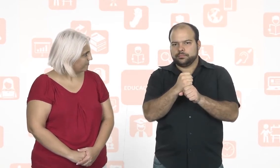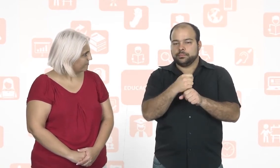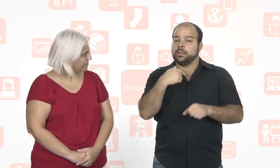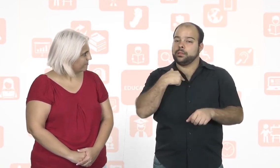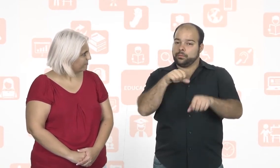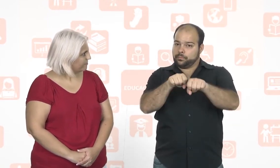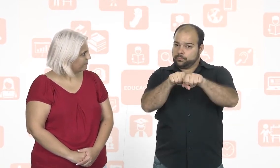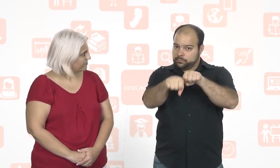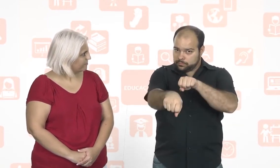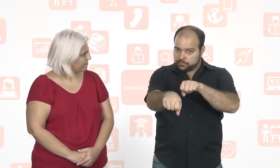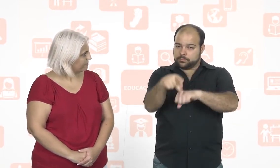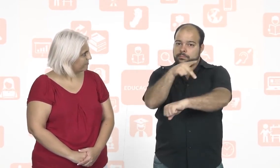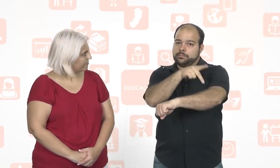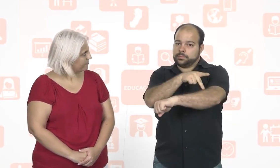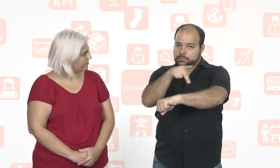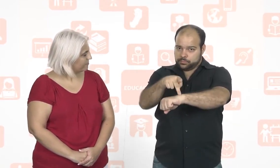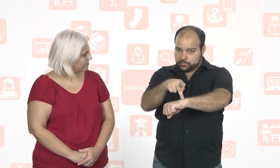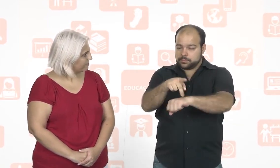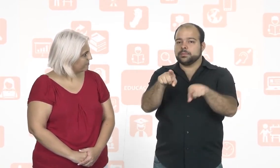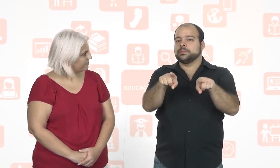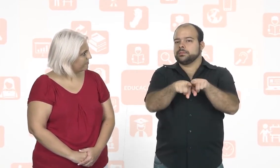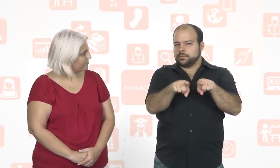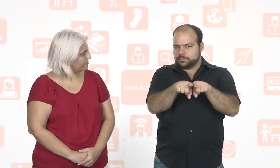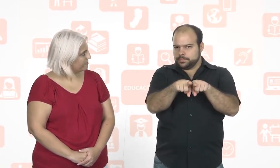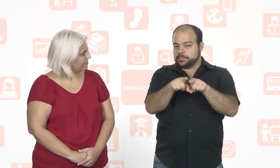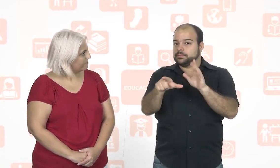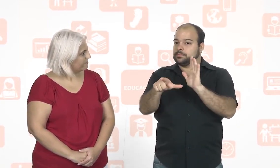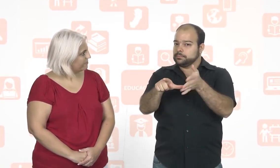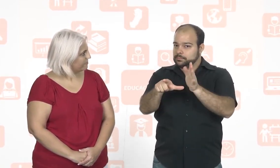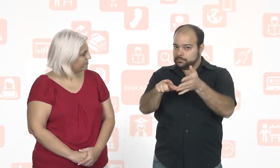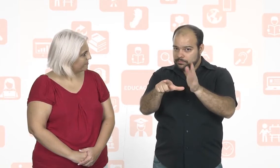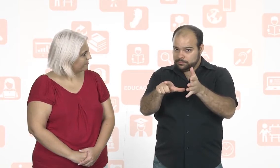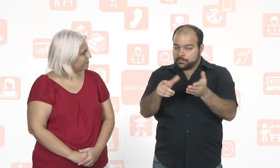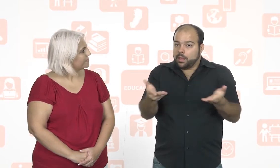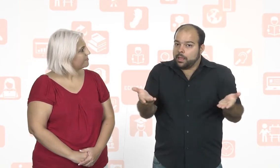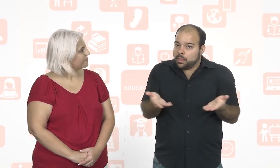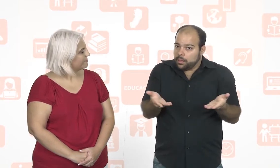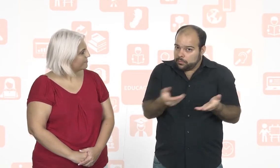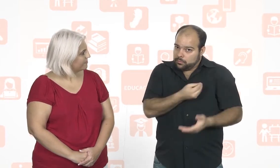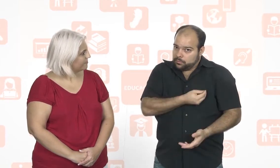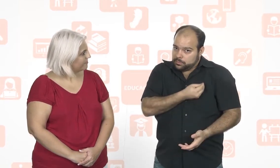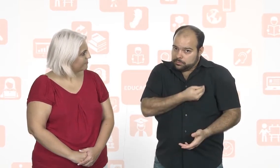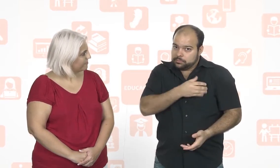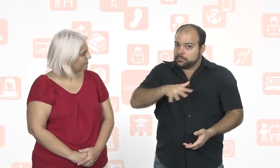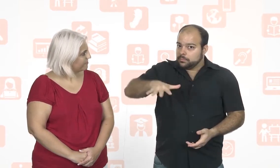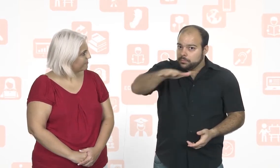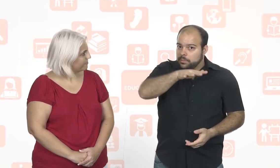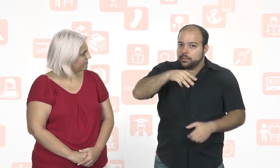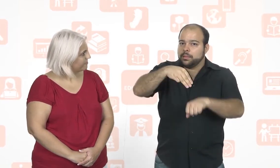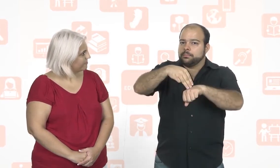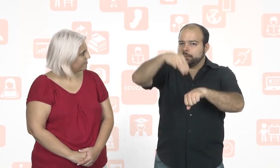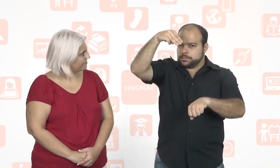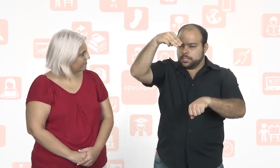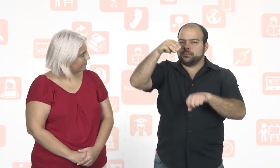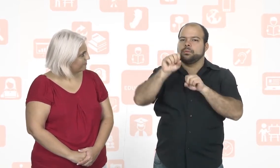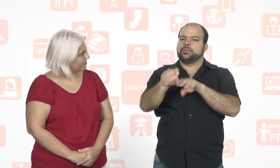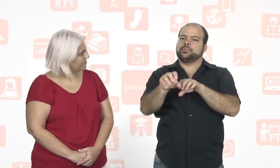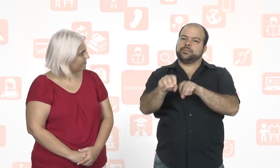Eu sou formado em Pedagogia e também em Letras Libras. Agora estou fazendo mestrado em Educação.